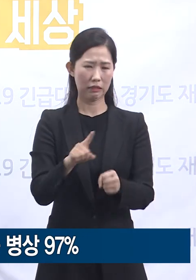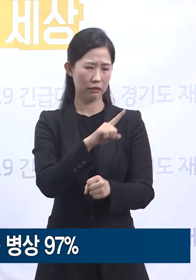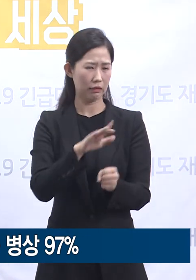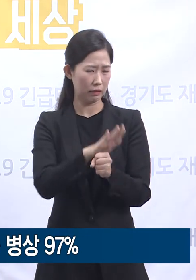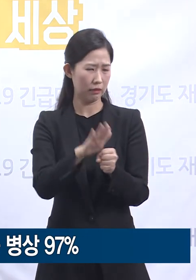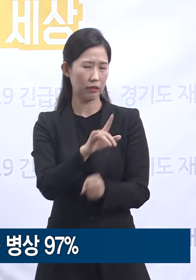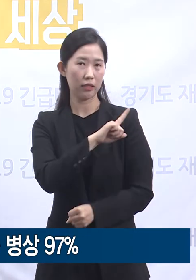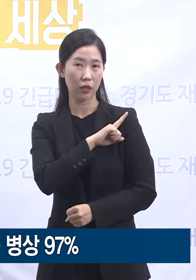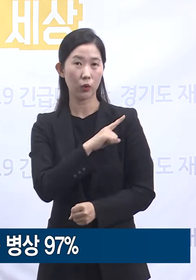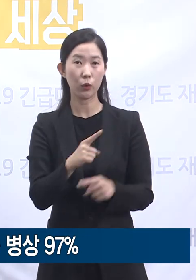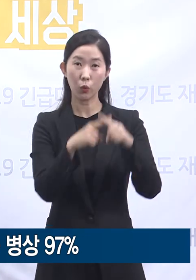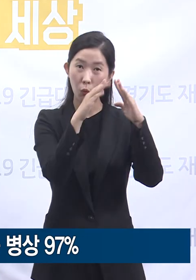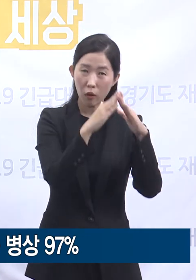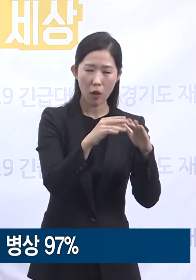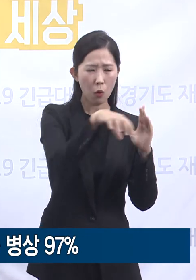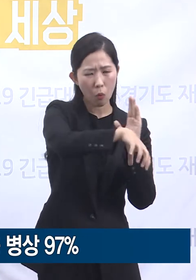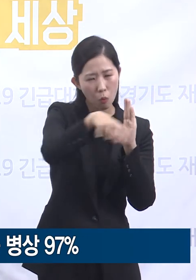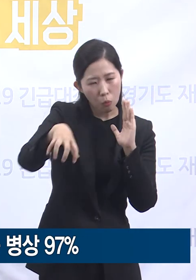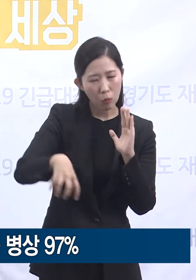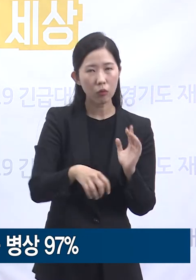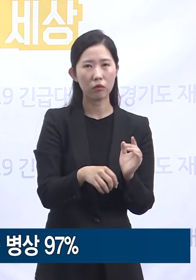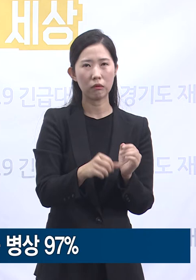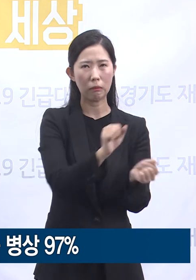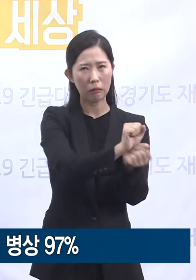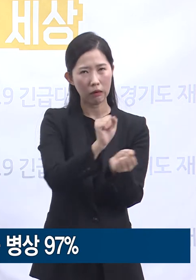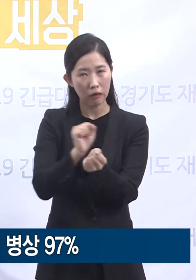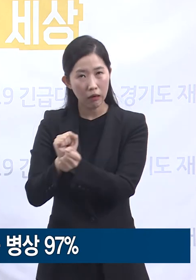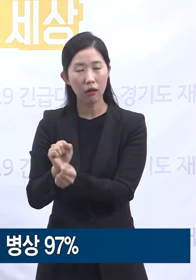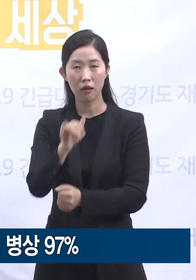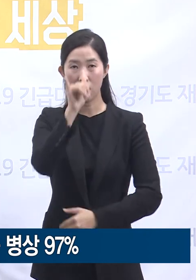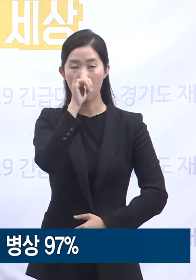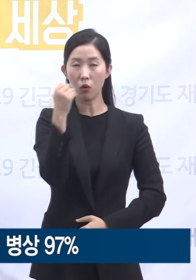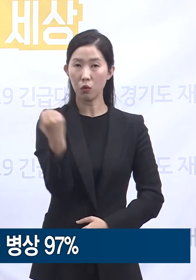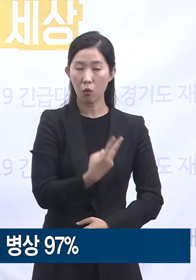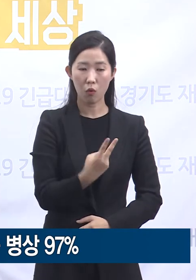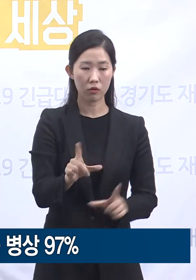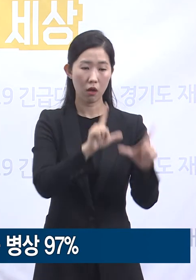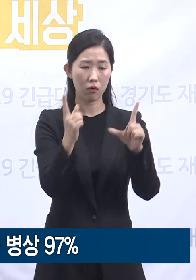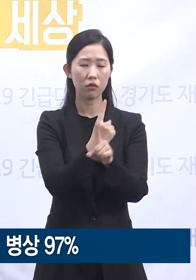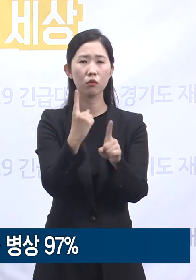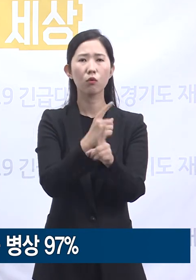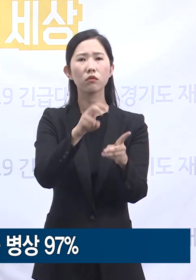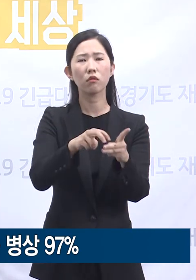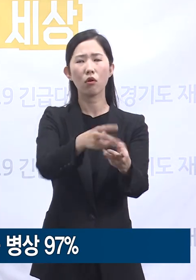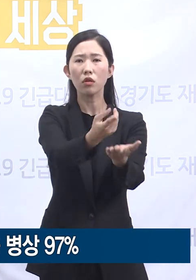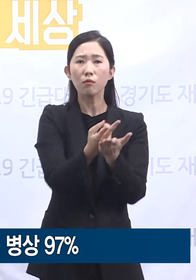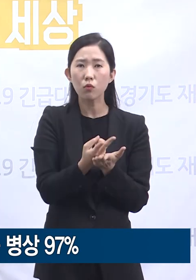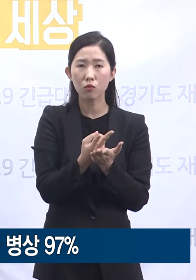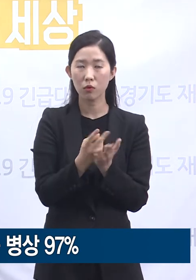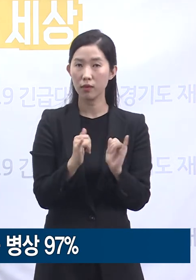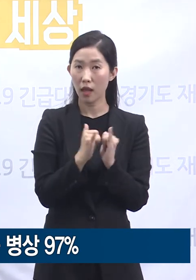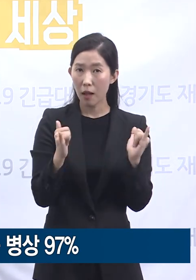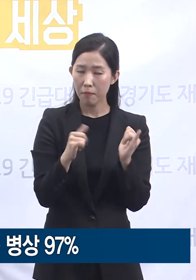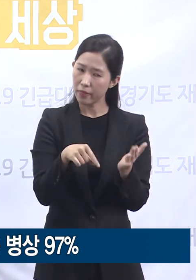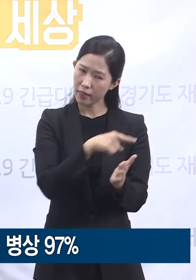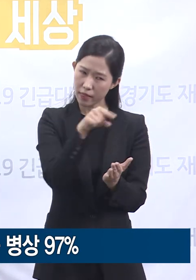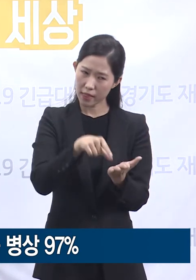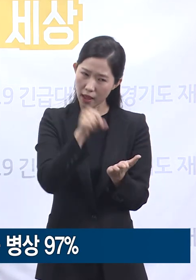집단 유행이 늘어났었고 생활치료센터에 입소하게 된 환자들의 약 10% 정도가